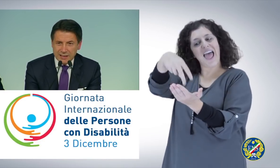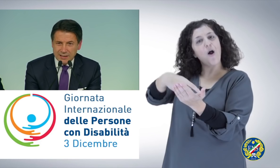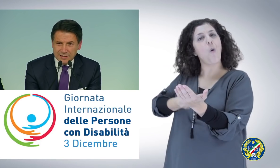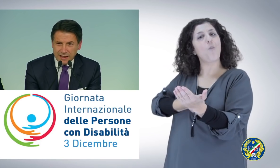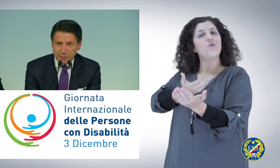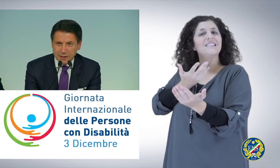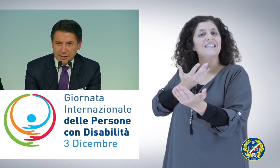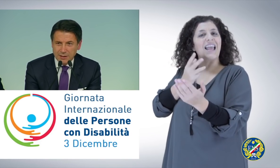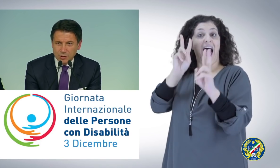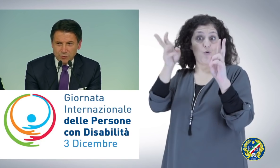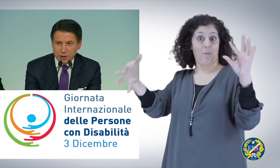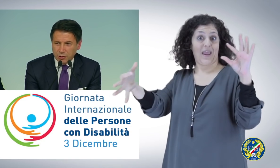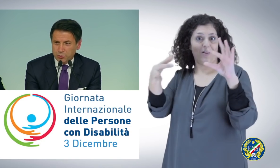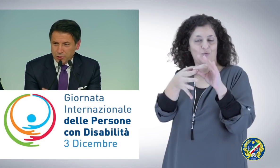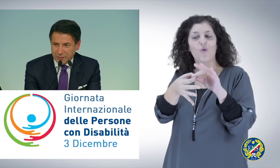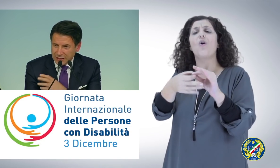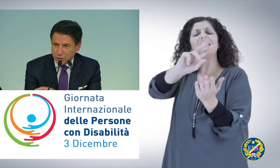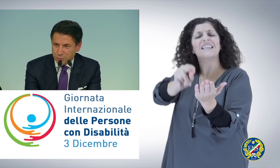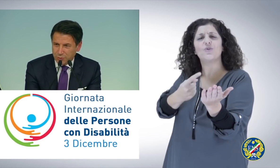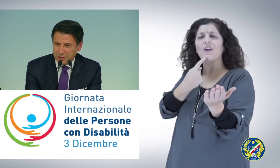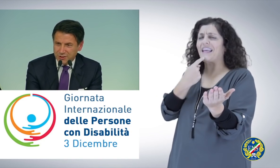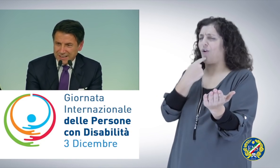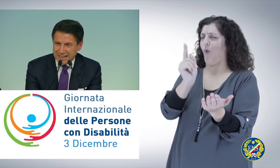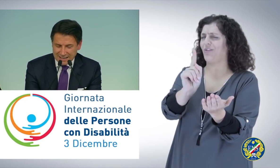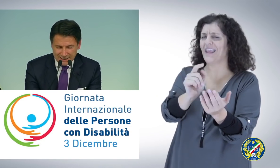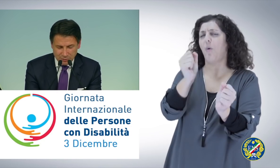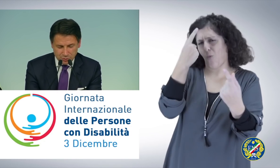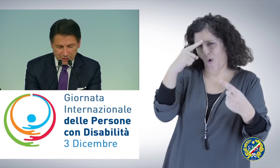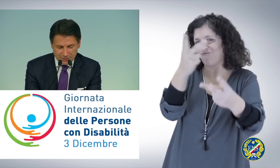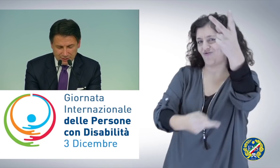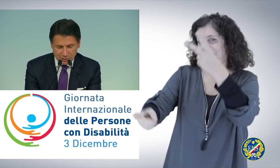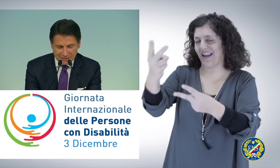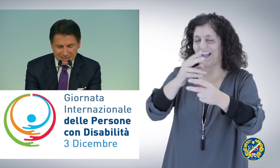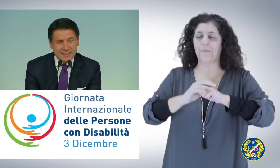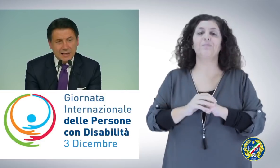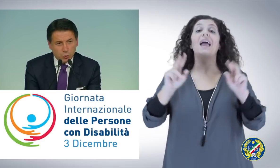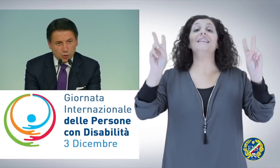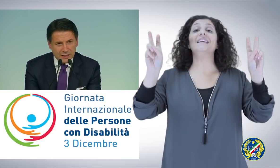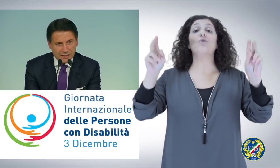in tema non vi dico l'autore vi lascio poi cercare chi è l'autore si intitola sedia a ruote